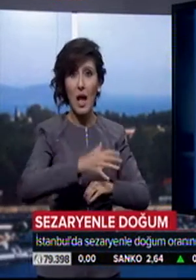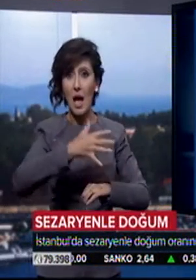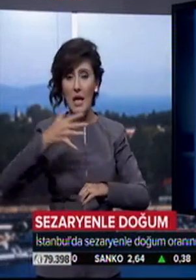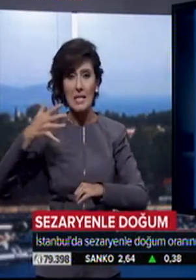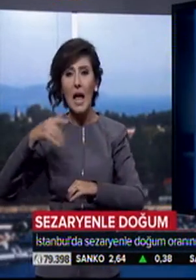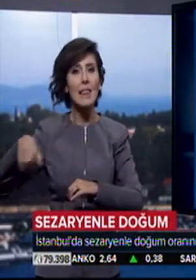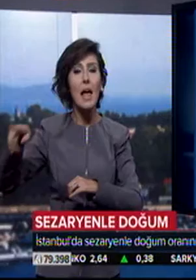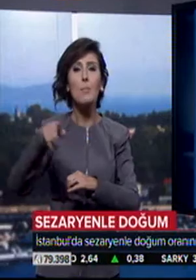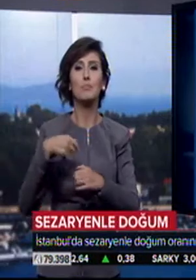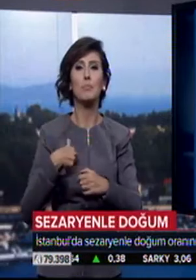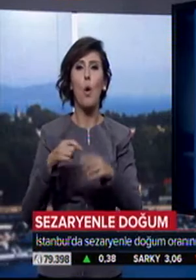ödüllendireceklerini açıkladı.